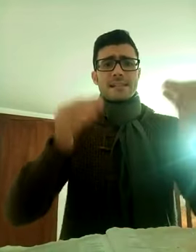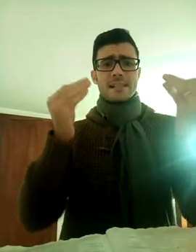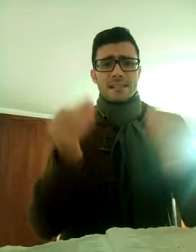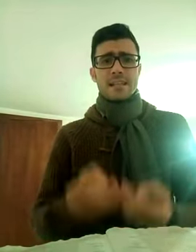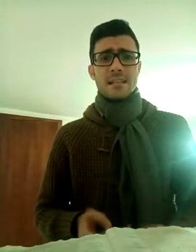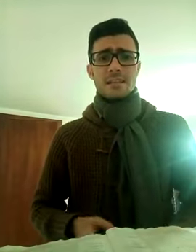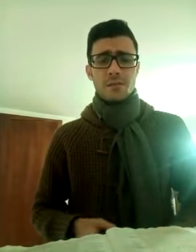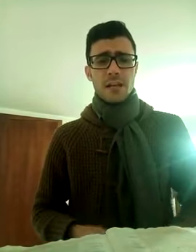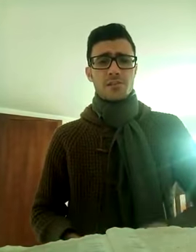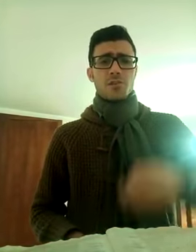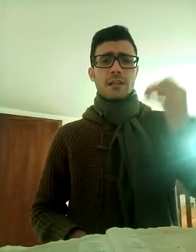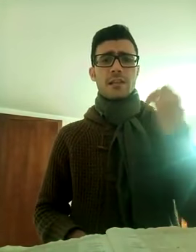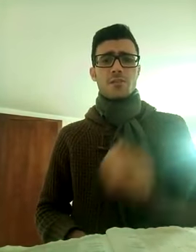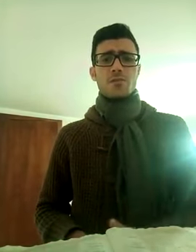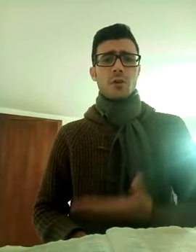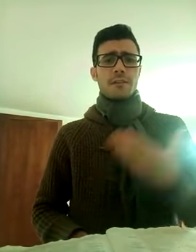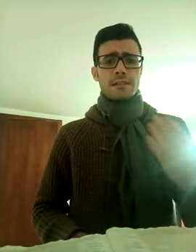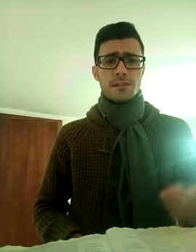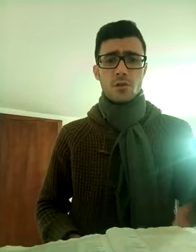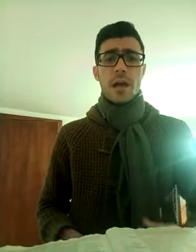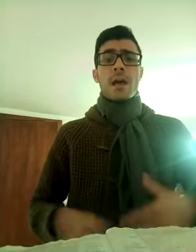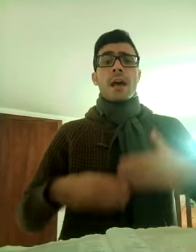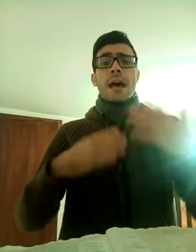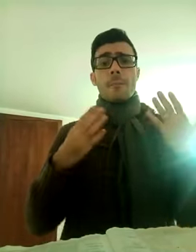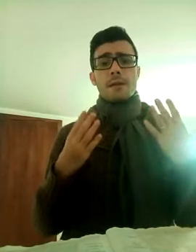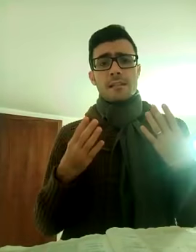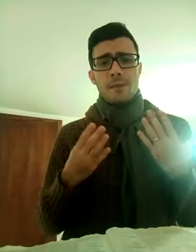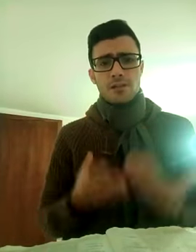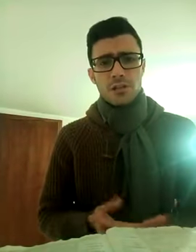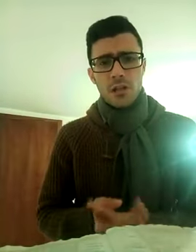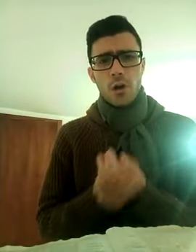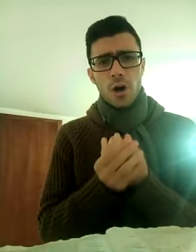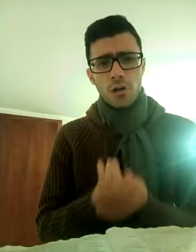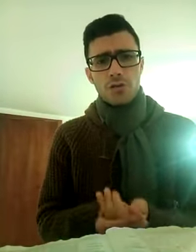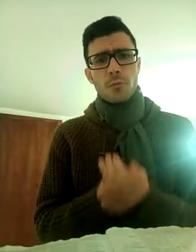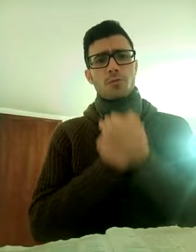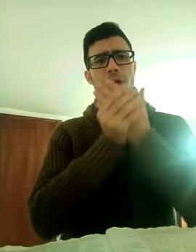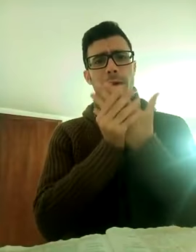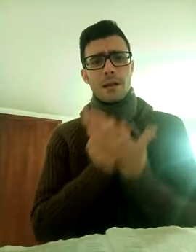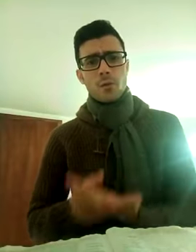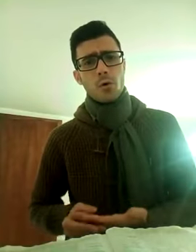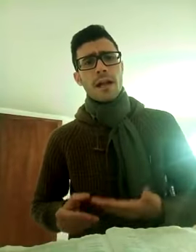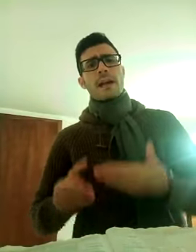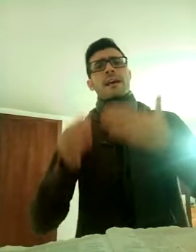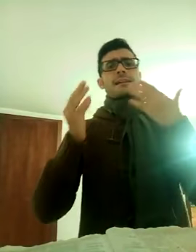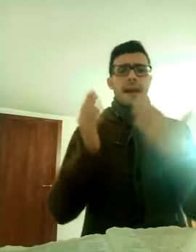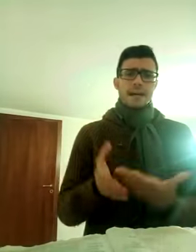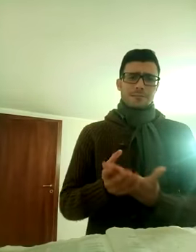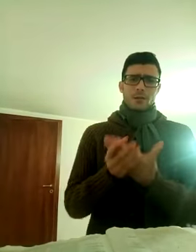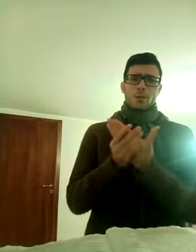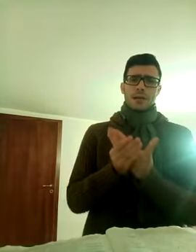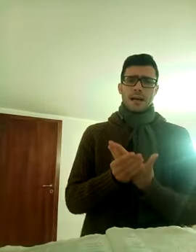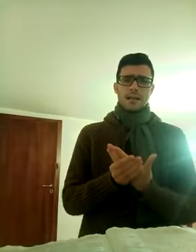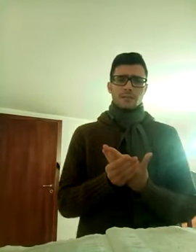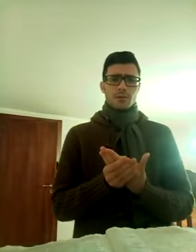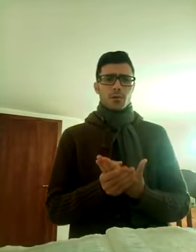senza la santificazione nessuno vede il Signore, e mi dispiace dirlo oggi, molti a mano in cuore, cantano quel cantico,